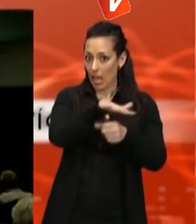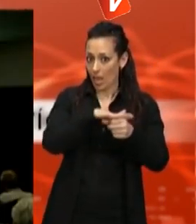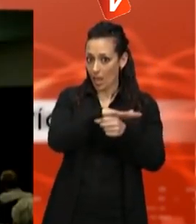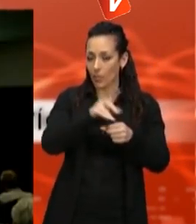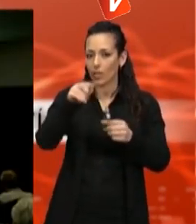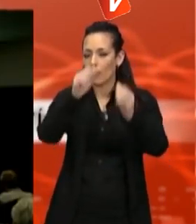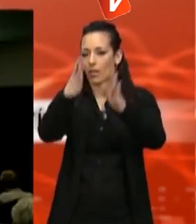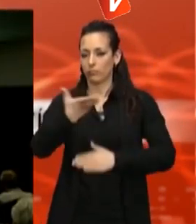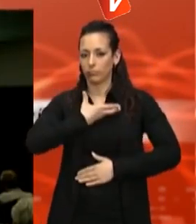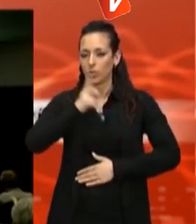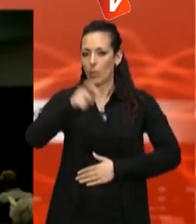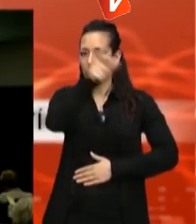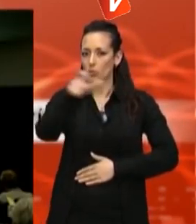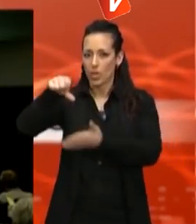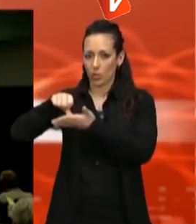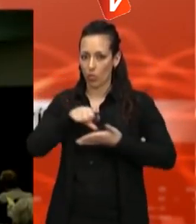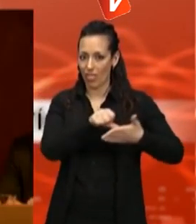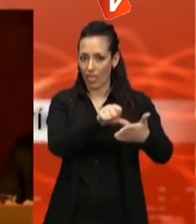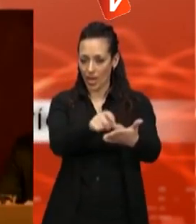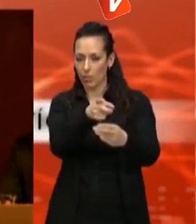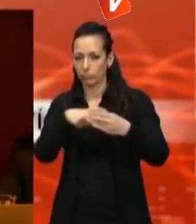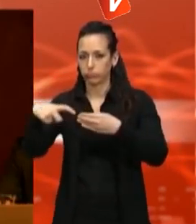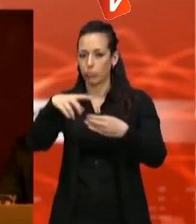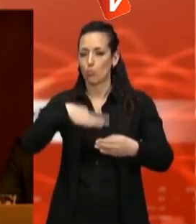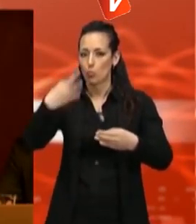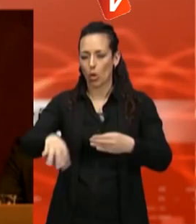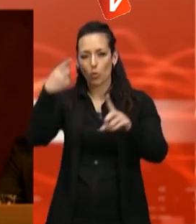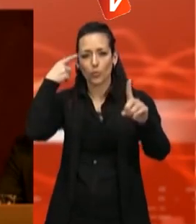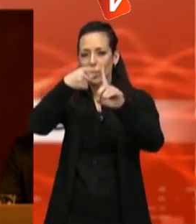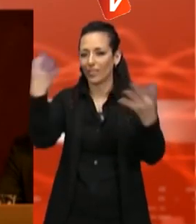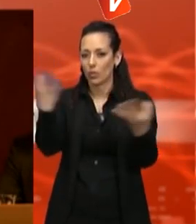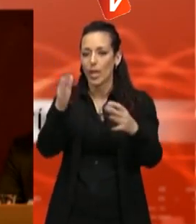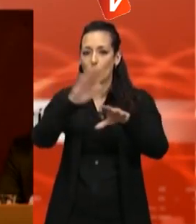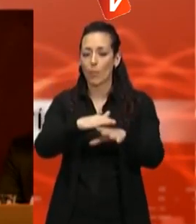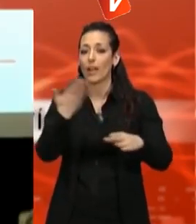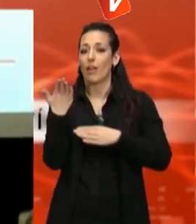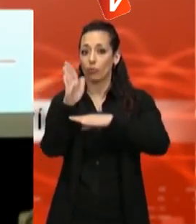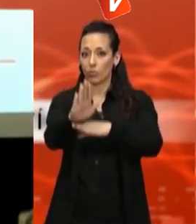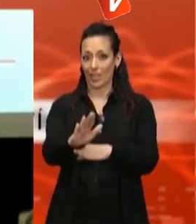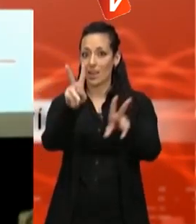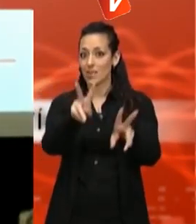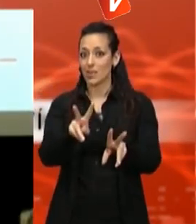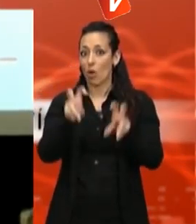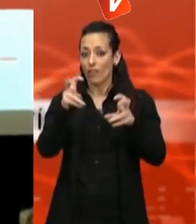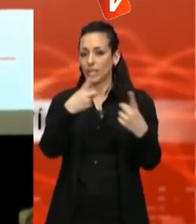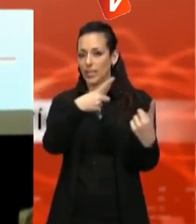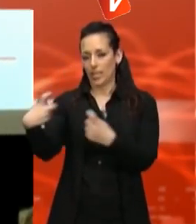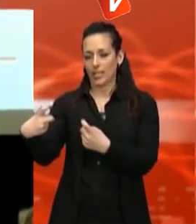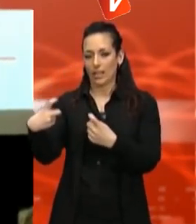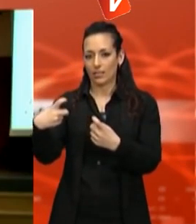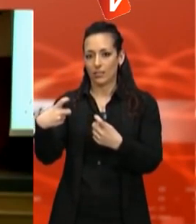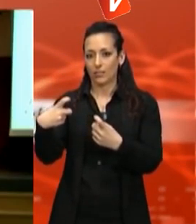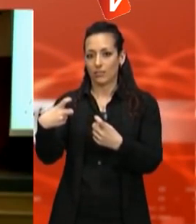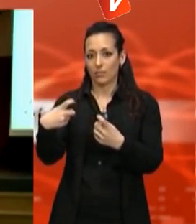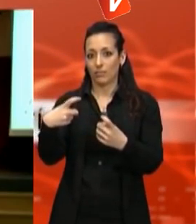sorgit de l'antic Fòrum de la Ciutadania per afrontar les noves desigualtats davant la crisi econòmica. Un gran acord de ciutat que s'ha